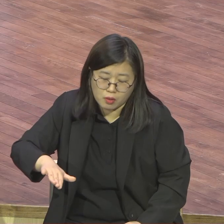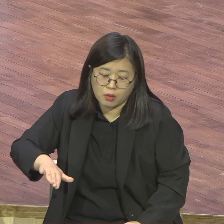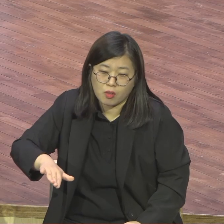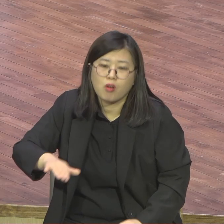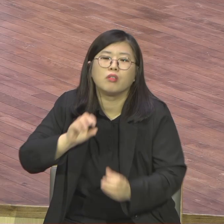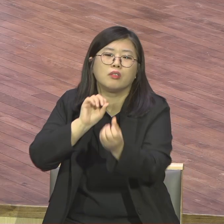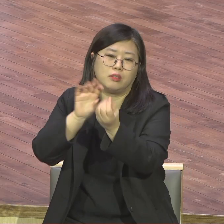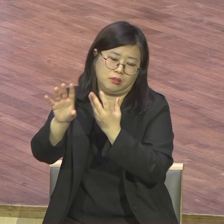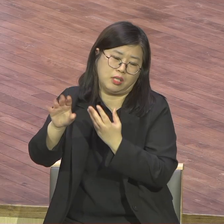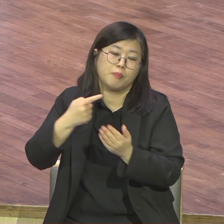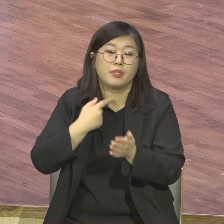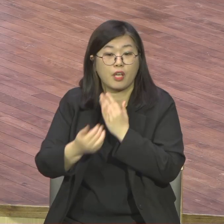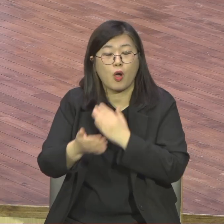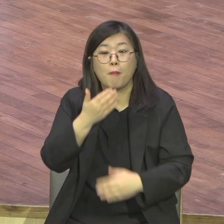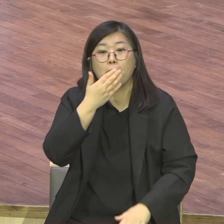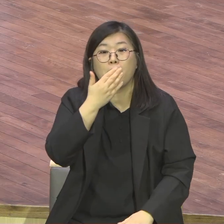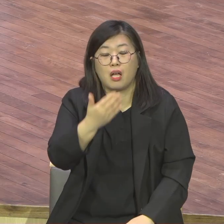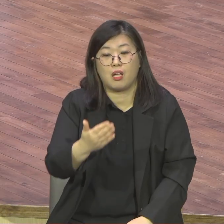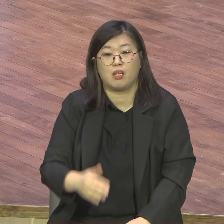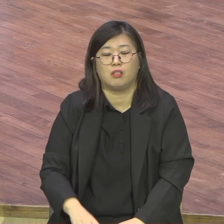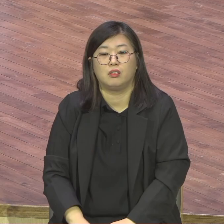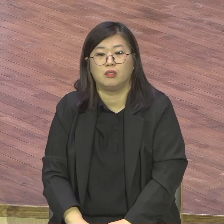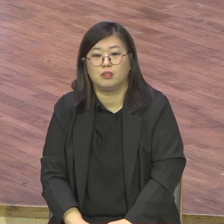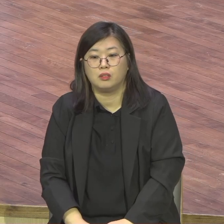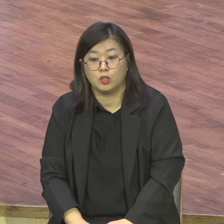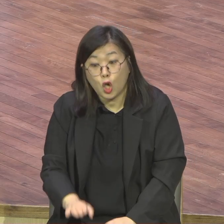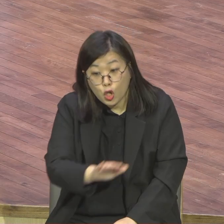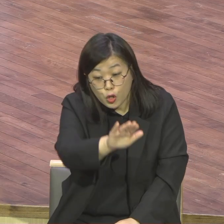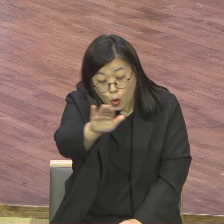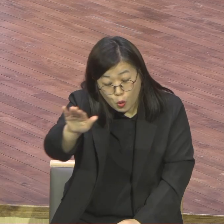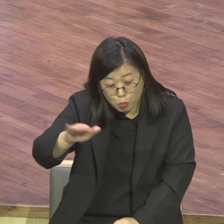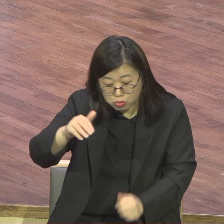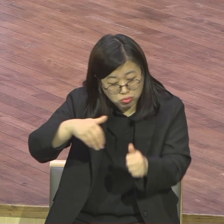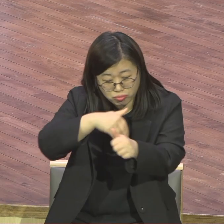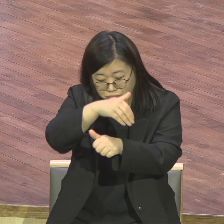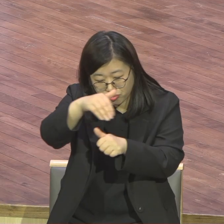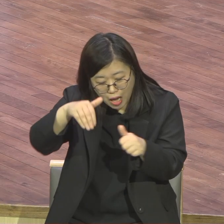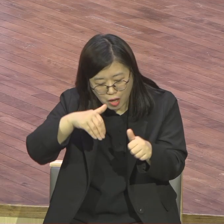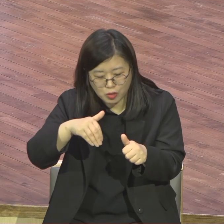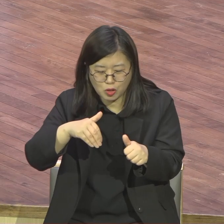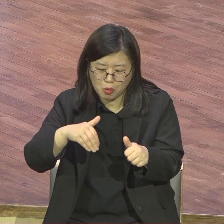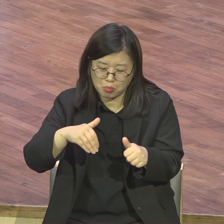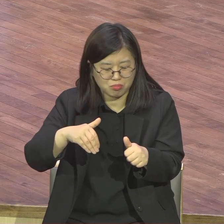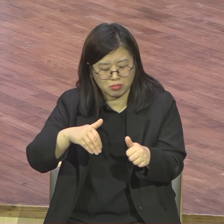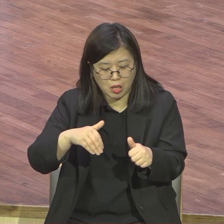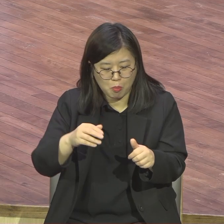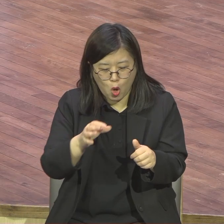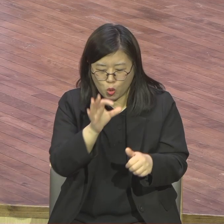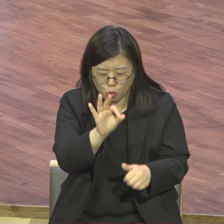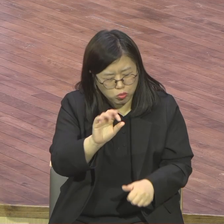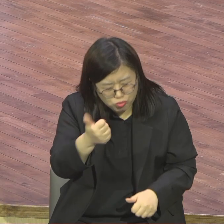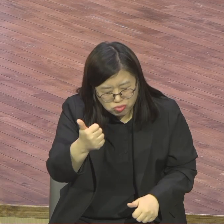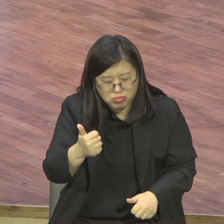어떤 환경이든 간에 여러분이요 믿음 여러분 믿음이 얼마나 중요한지 몰라요. 제가 볼 때